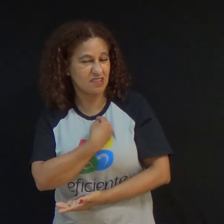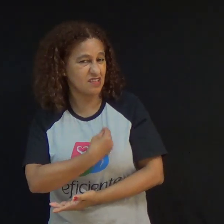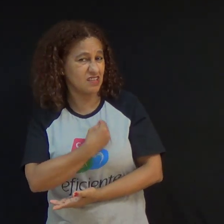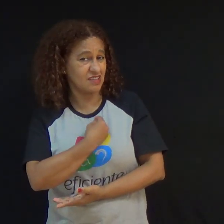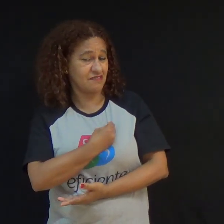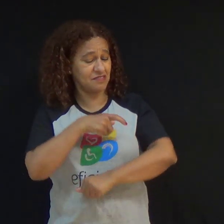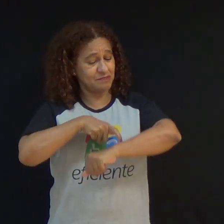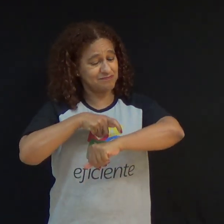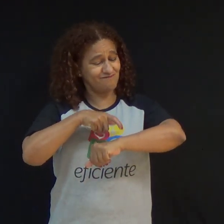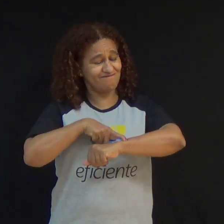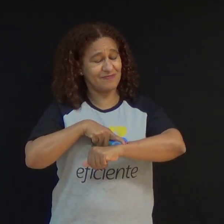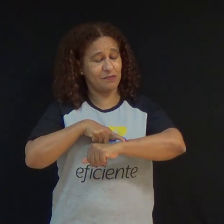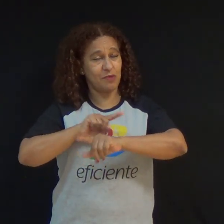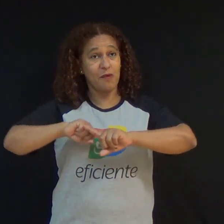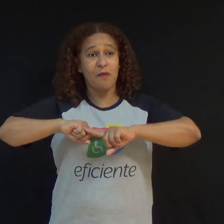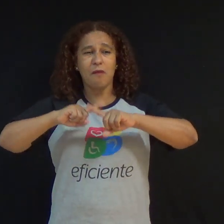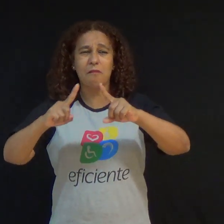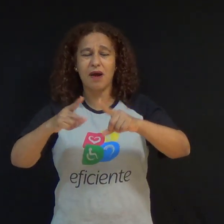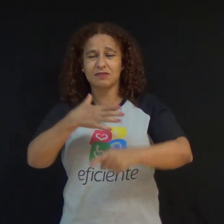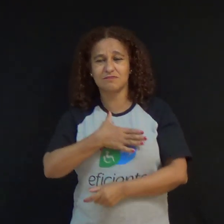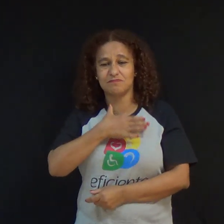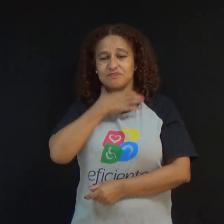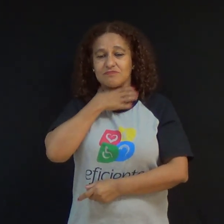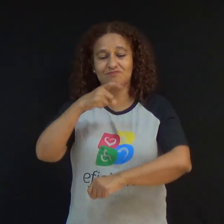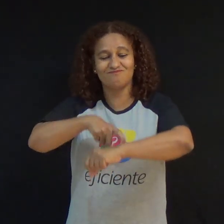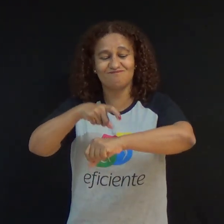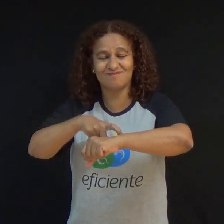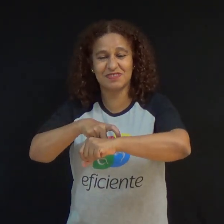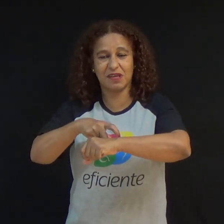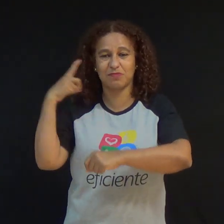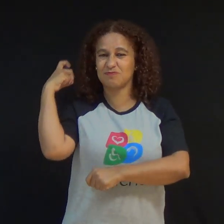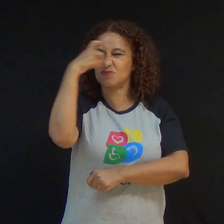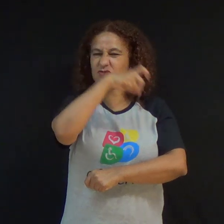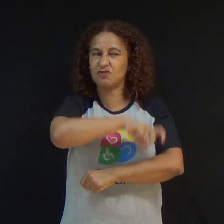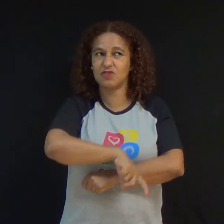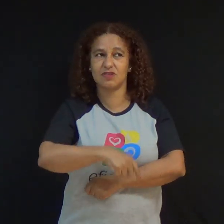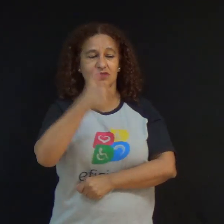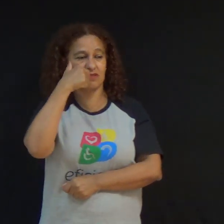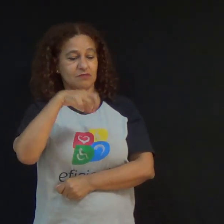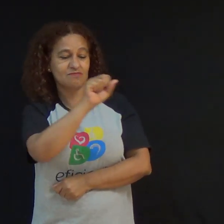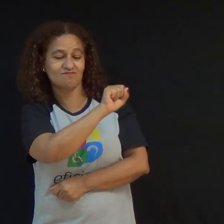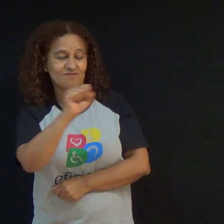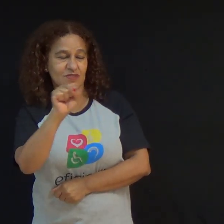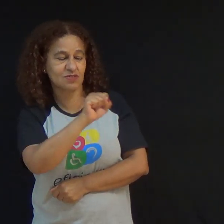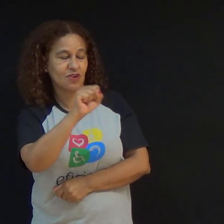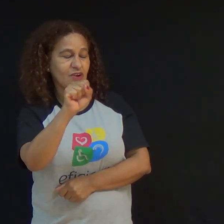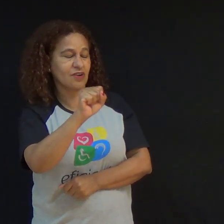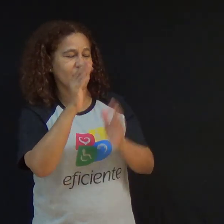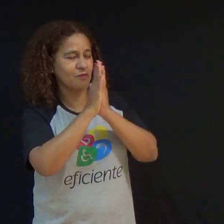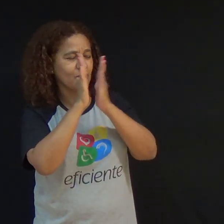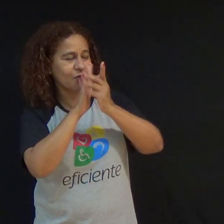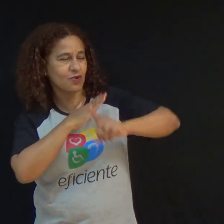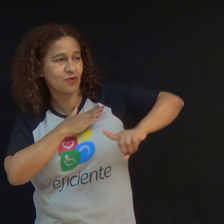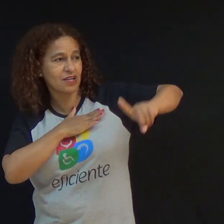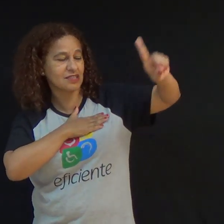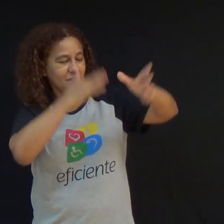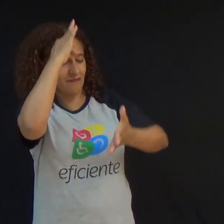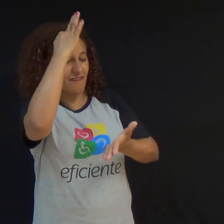Em uma situação crítica, ela o entregou a Deus mais uma vez, renovando a fé inabalável no que somente Deus poderia